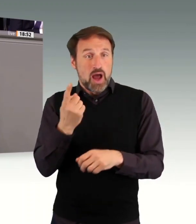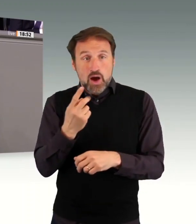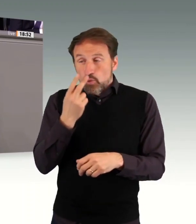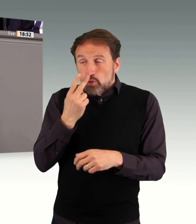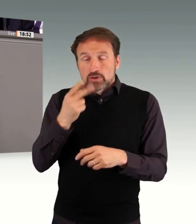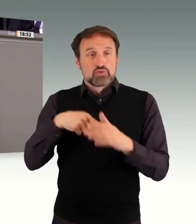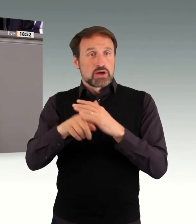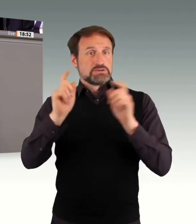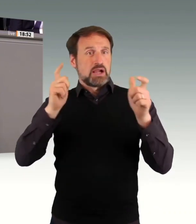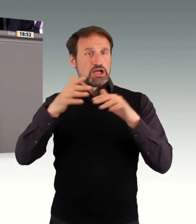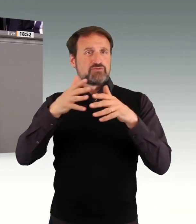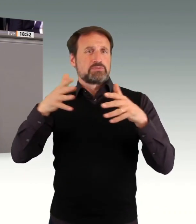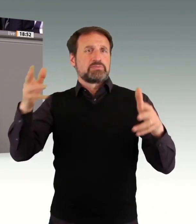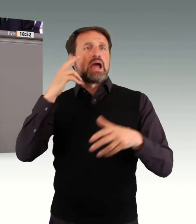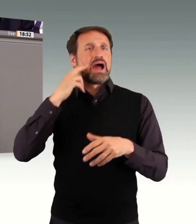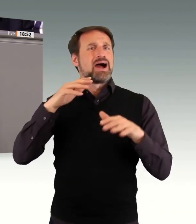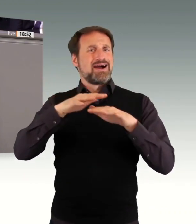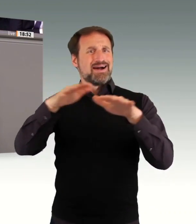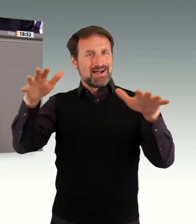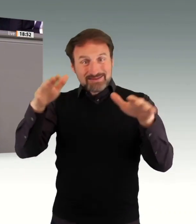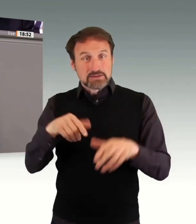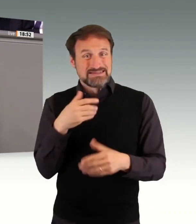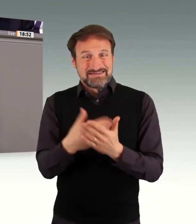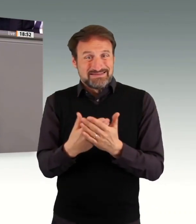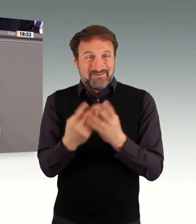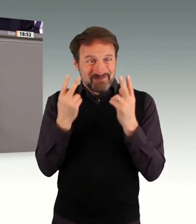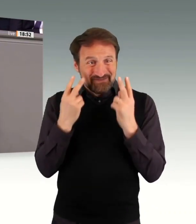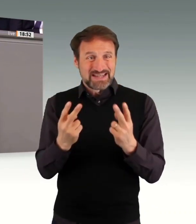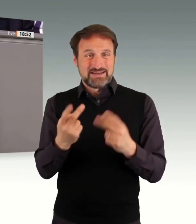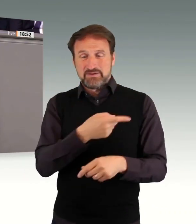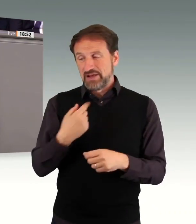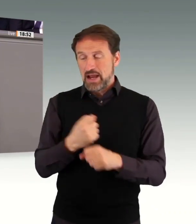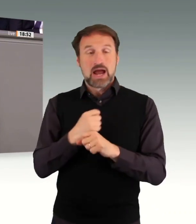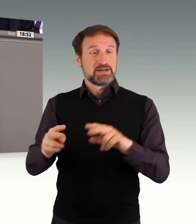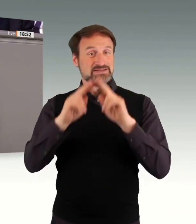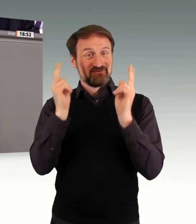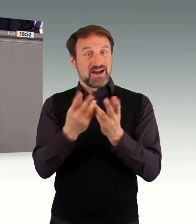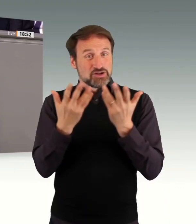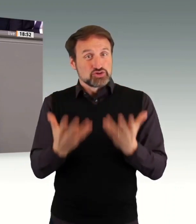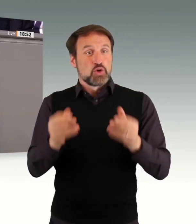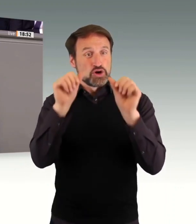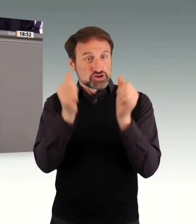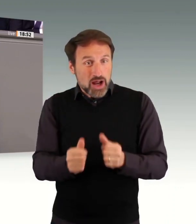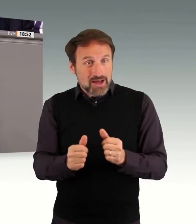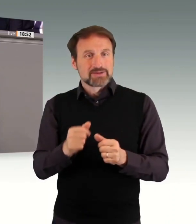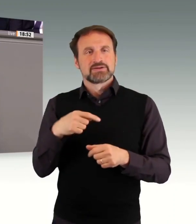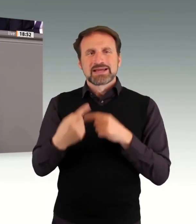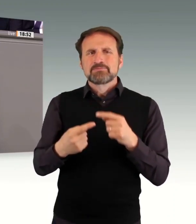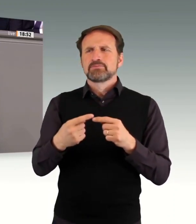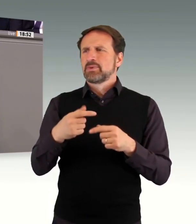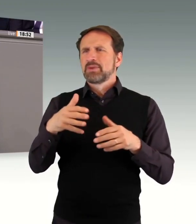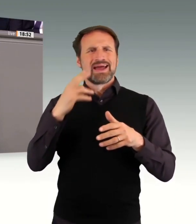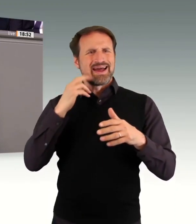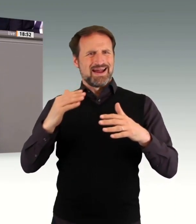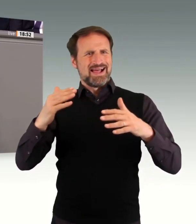Teilhabeleistungen viel stärker auf den Arbeitsmarkt auszurichten. Und es ist notwendig, die Beschwerbehindertenvertretung als ganz